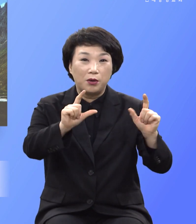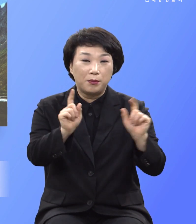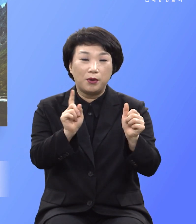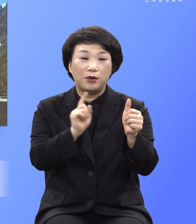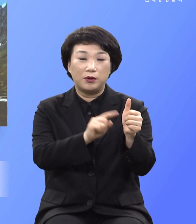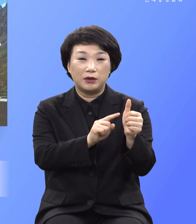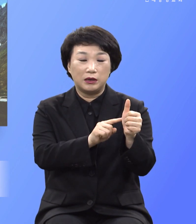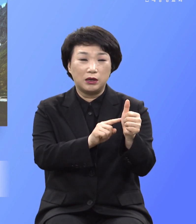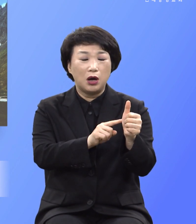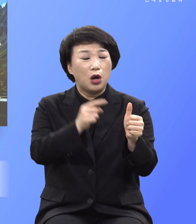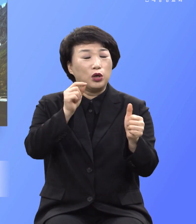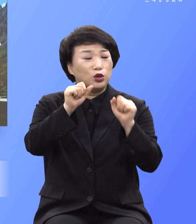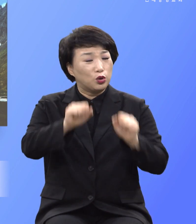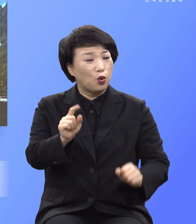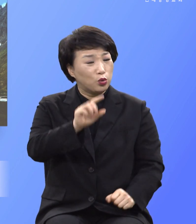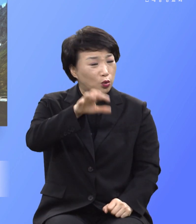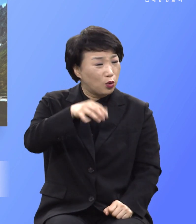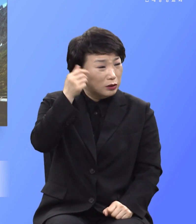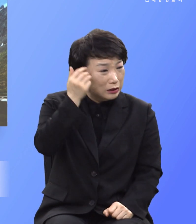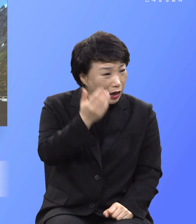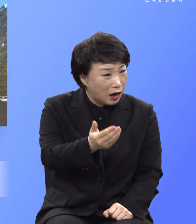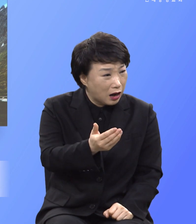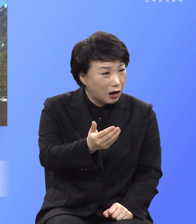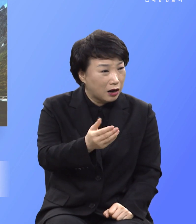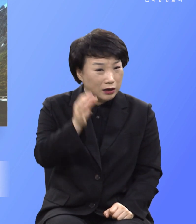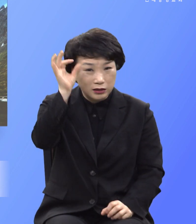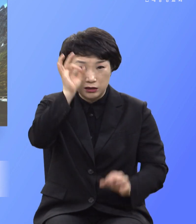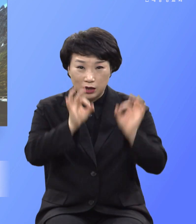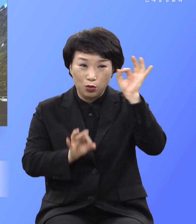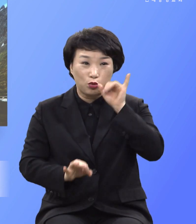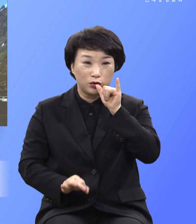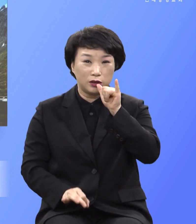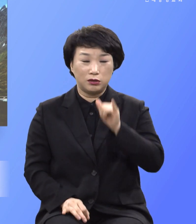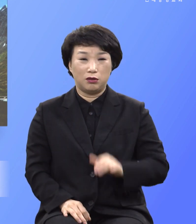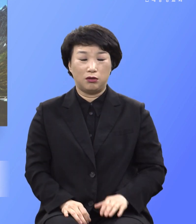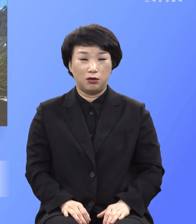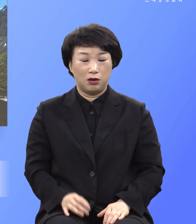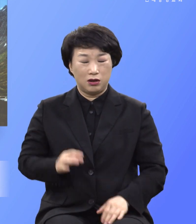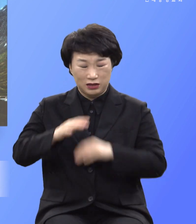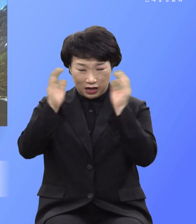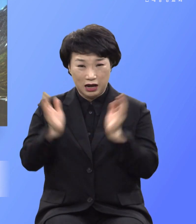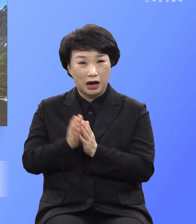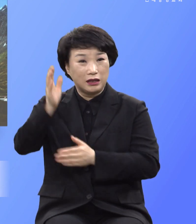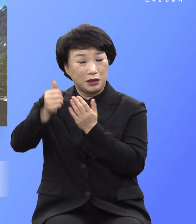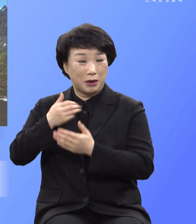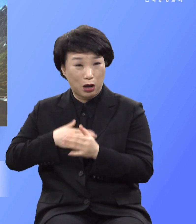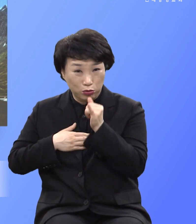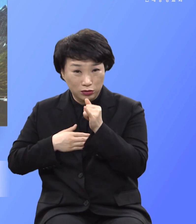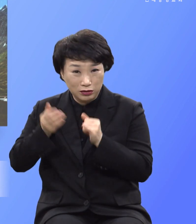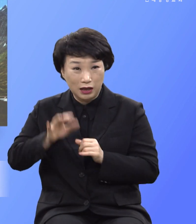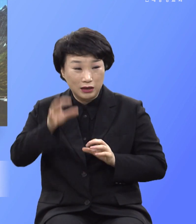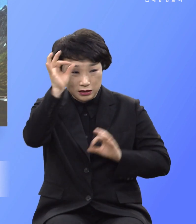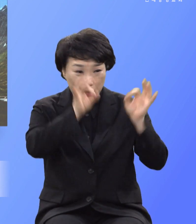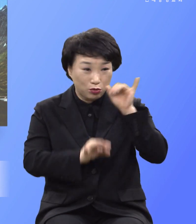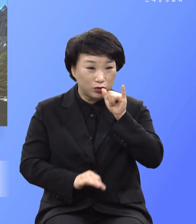네가 어디에 있느냐 하고 찾는 거에요 많이 알면서도 하나님께서